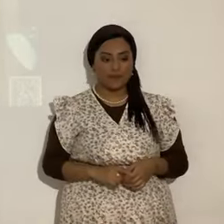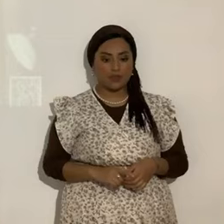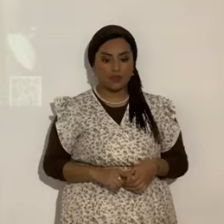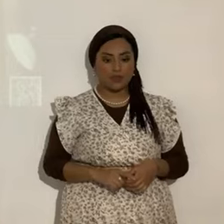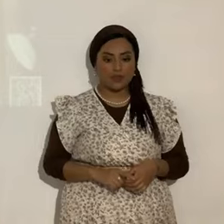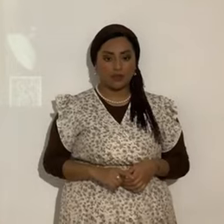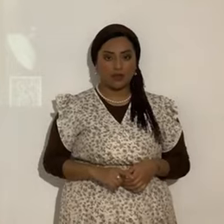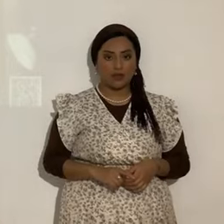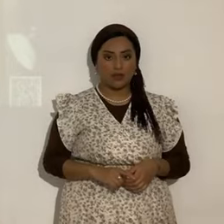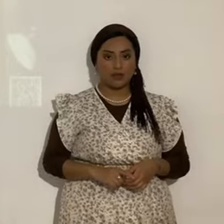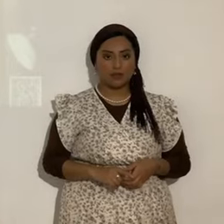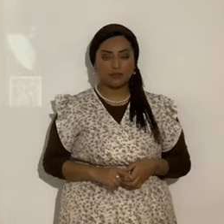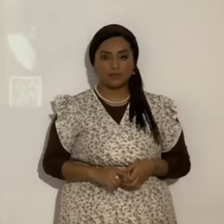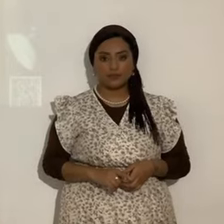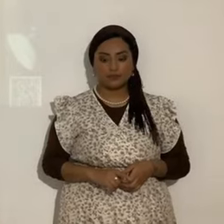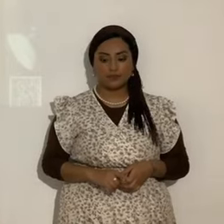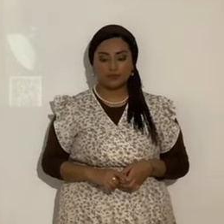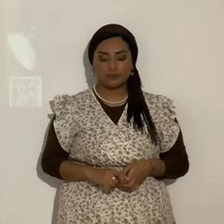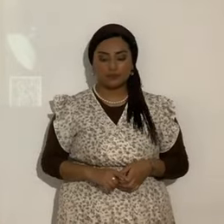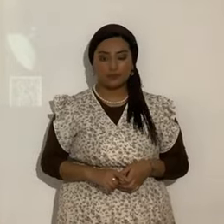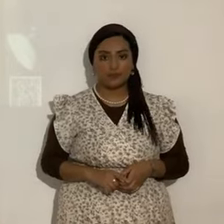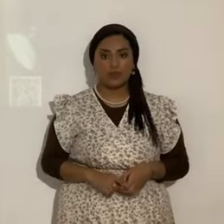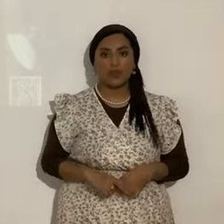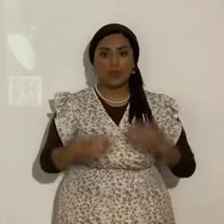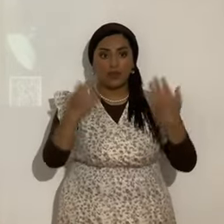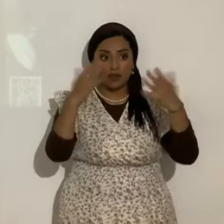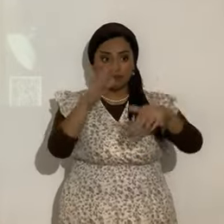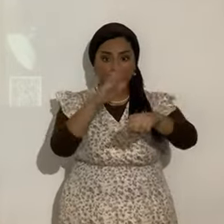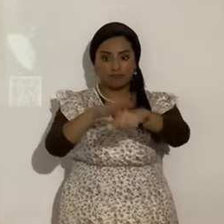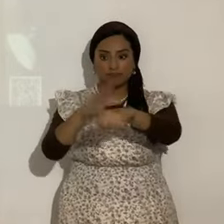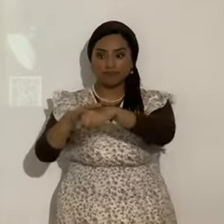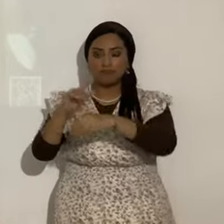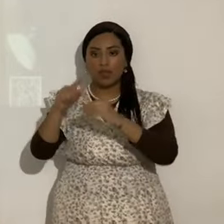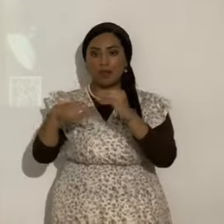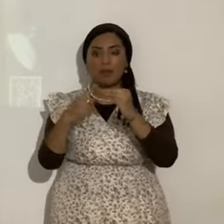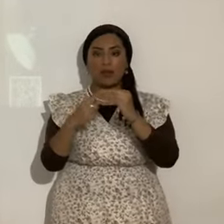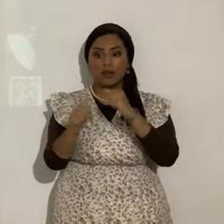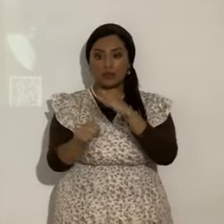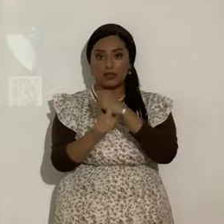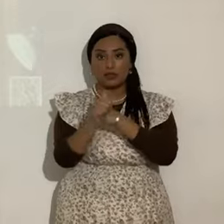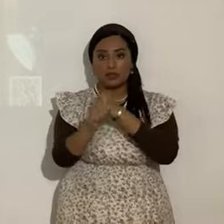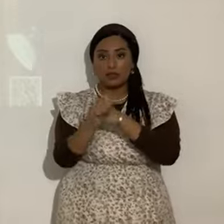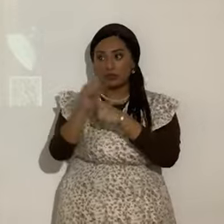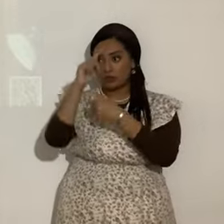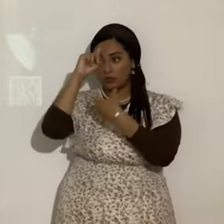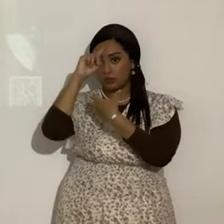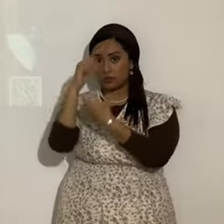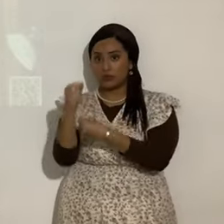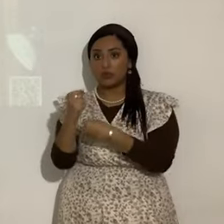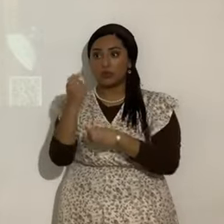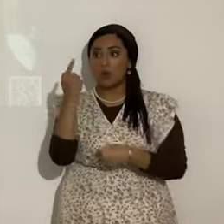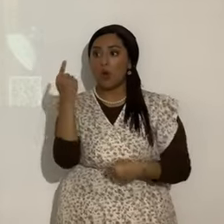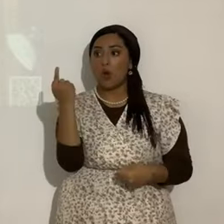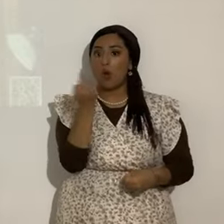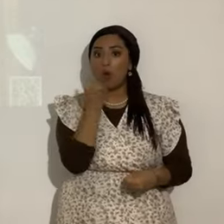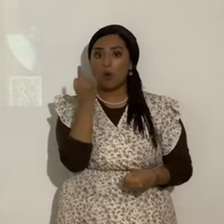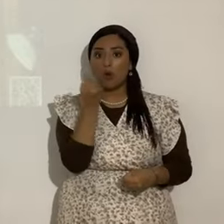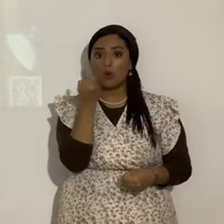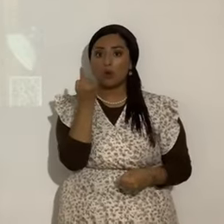Bueno, búsquenlo. Y ya les había advertido acerca del peligro de confiar únicamente en ser